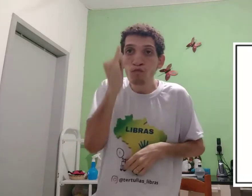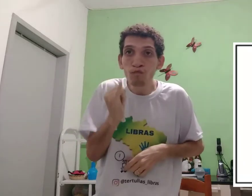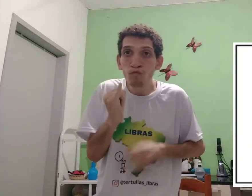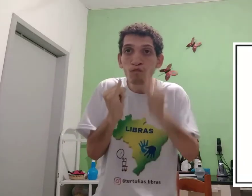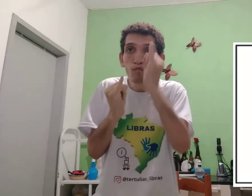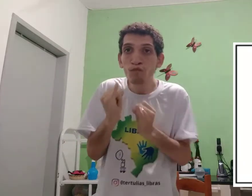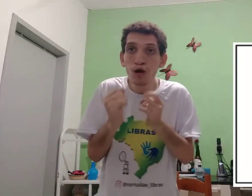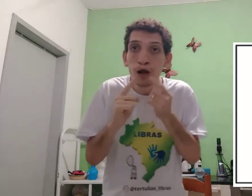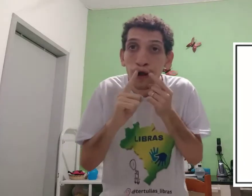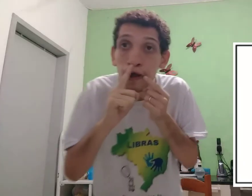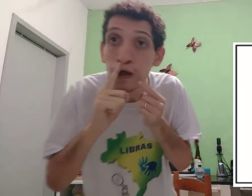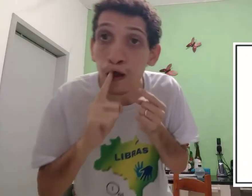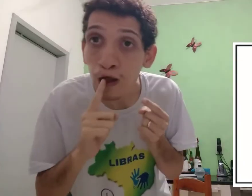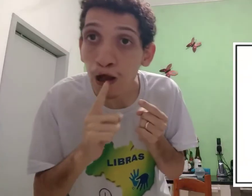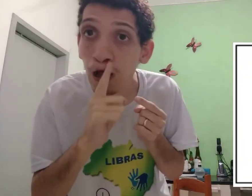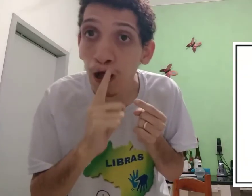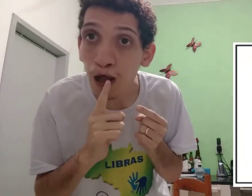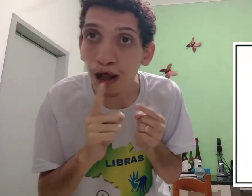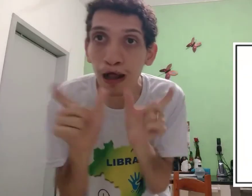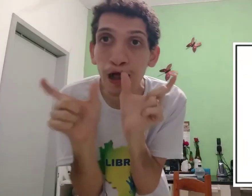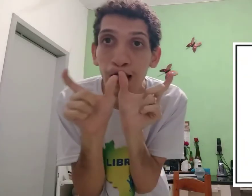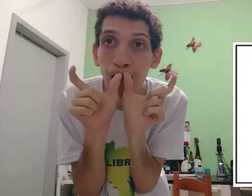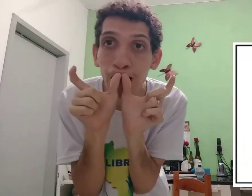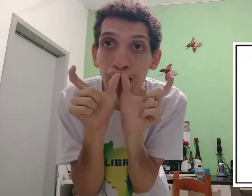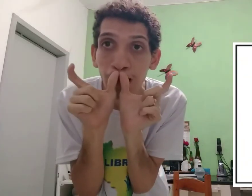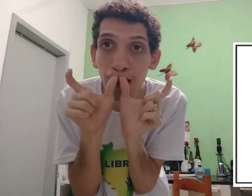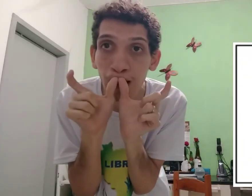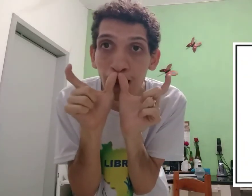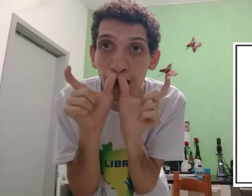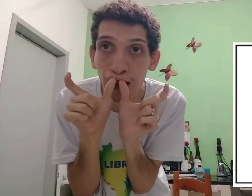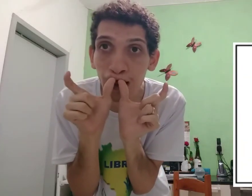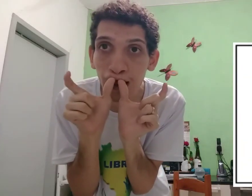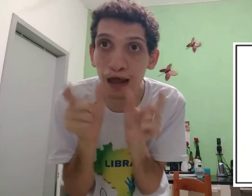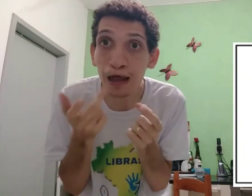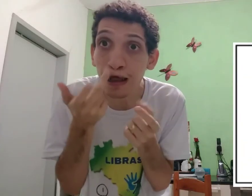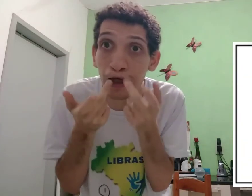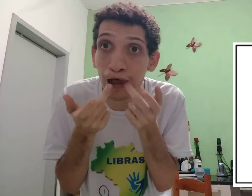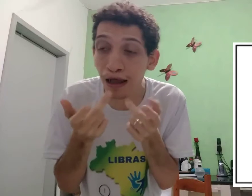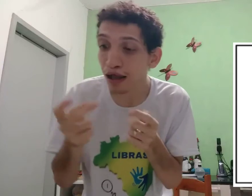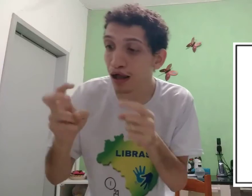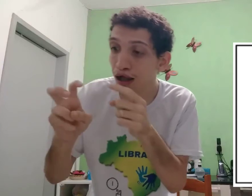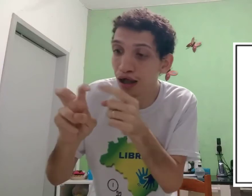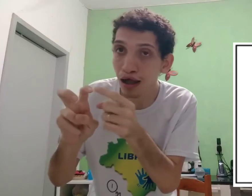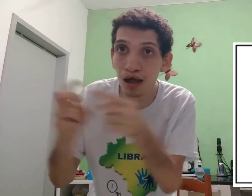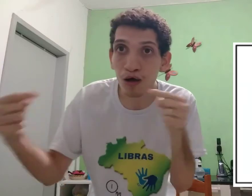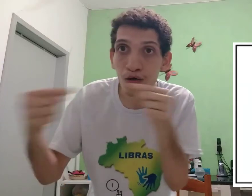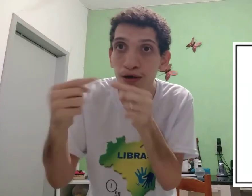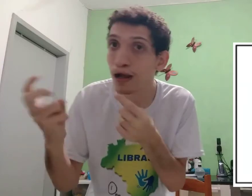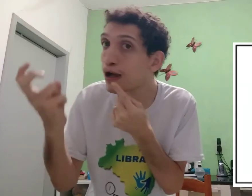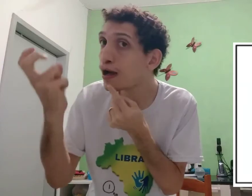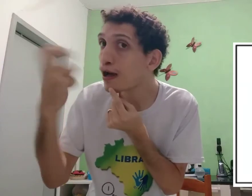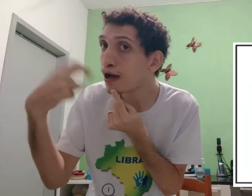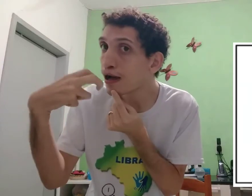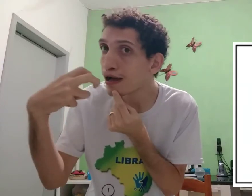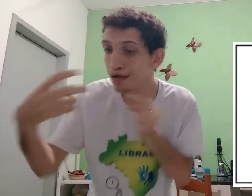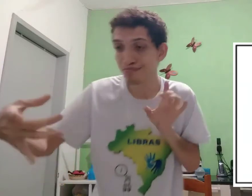juntar. Por isso que, o que? Cicatriz, nesse formato. Textura lábio palatina,